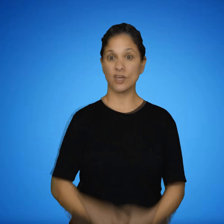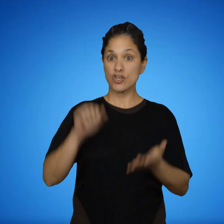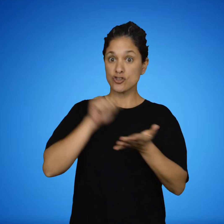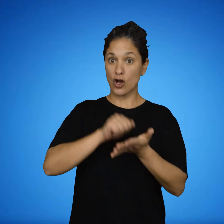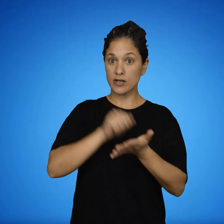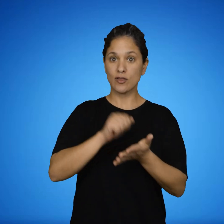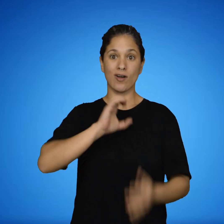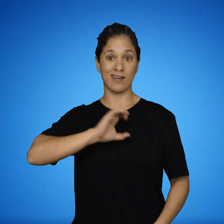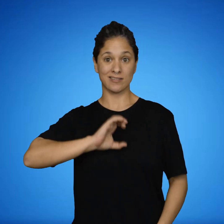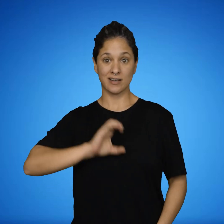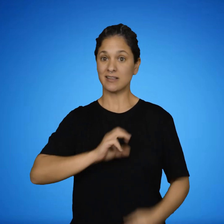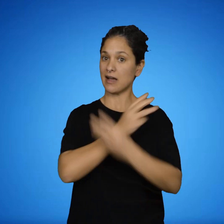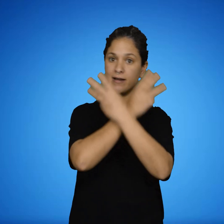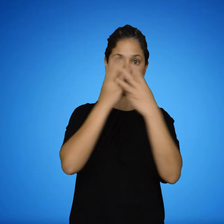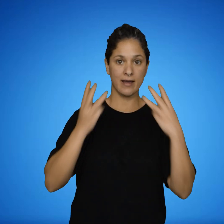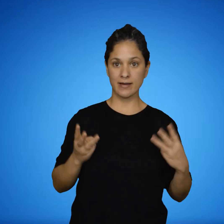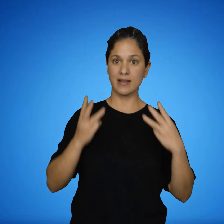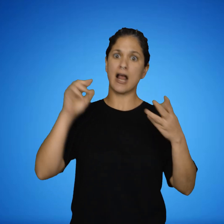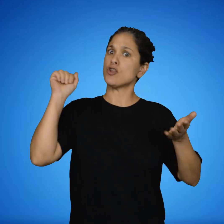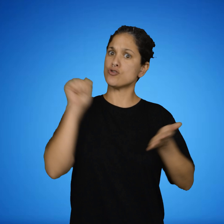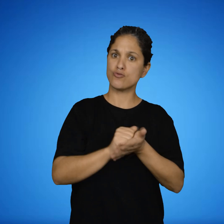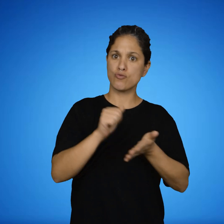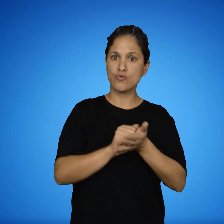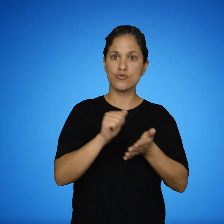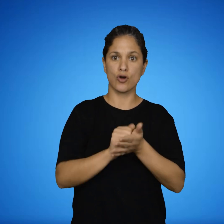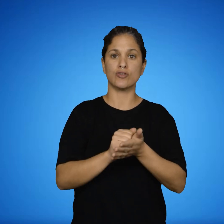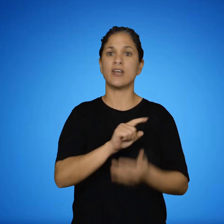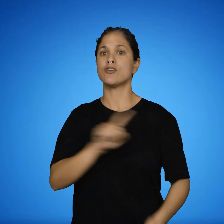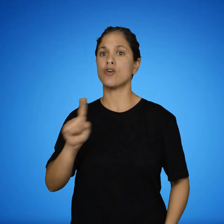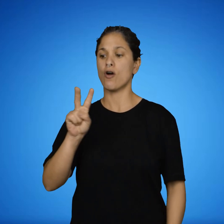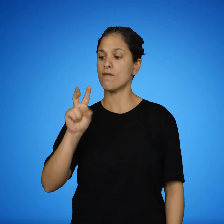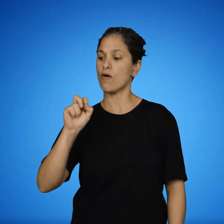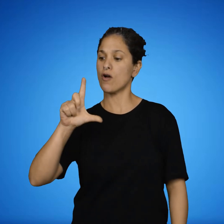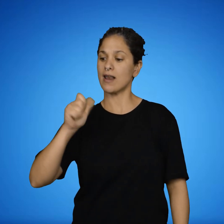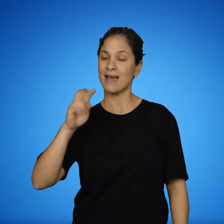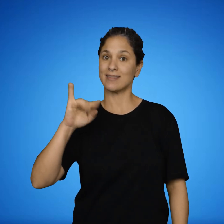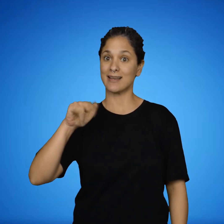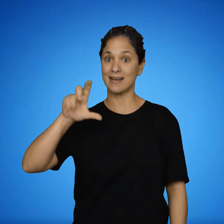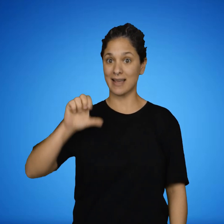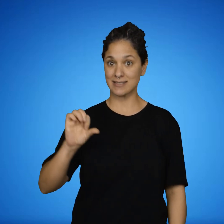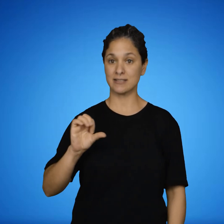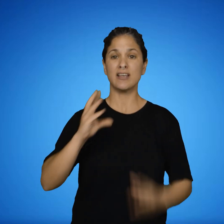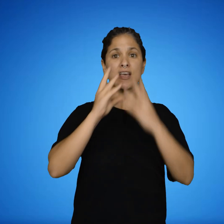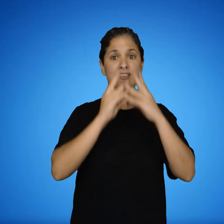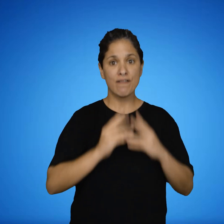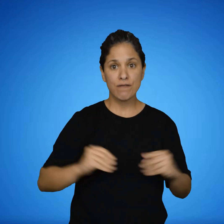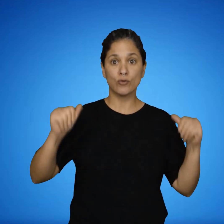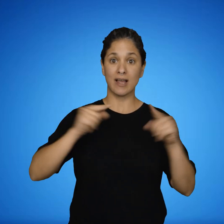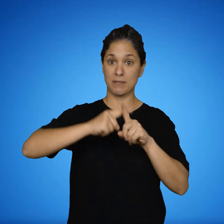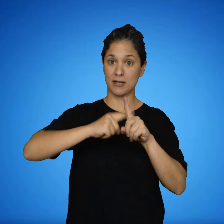Estos sólidos son por lo general extremadamente duros y no volátiles. Se funden a temperaturas